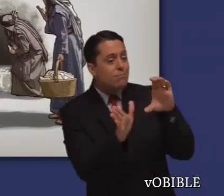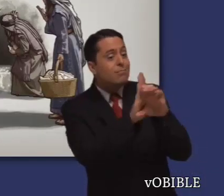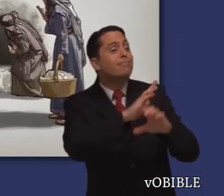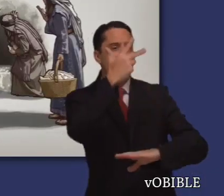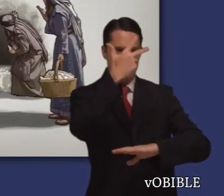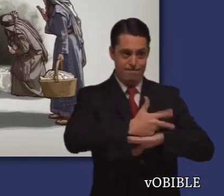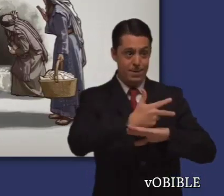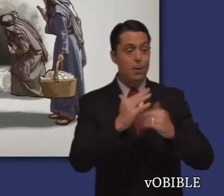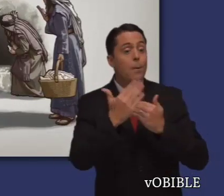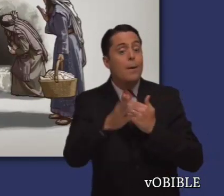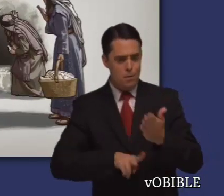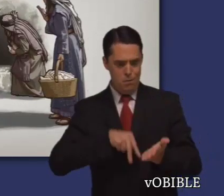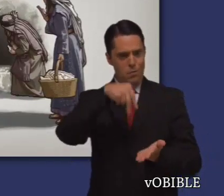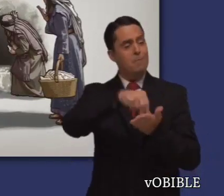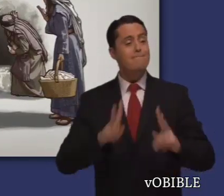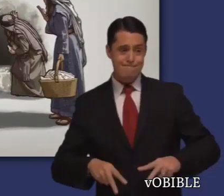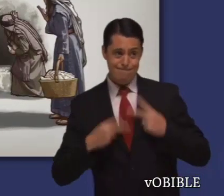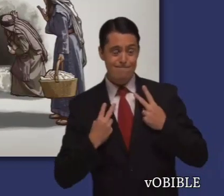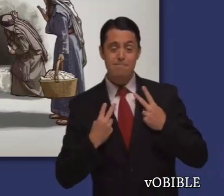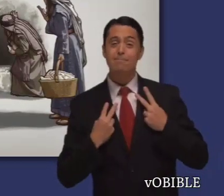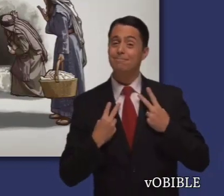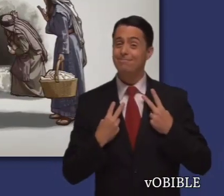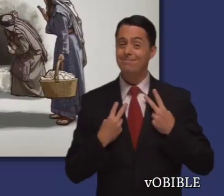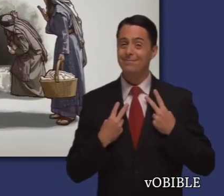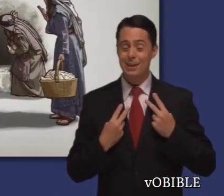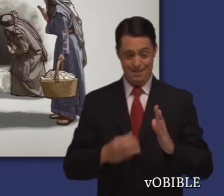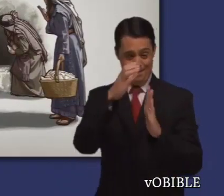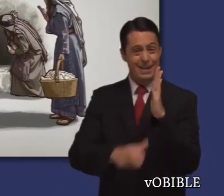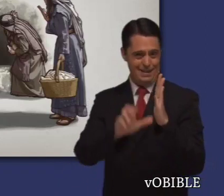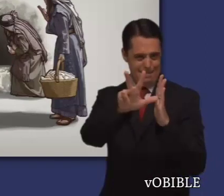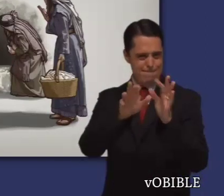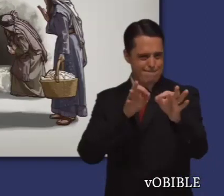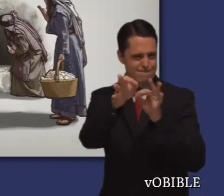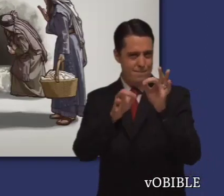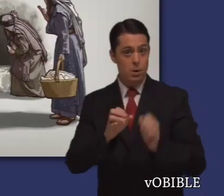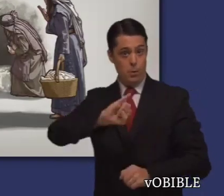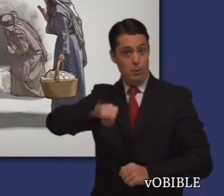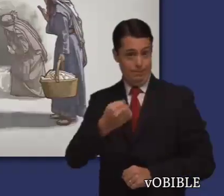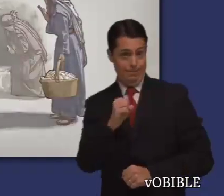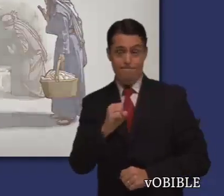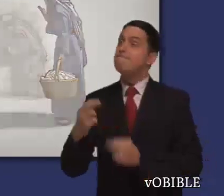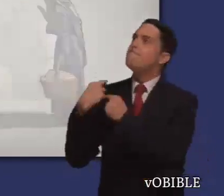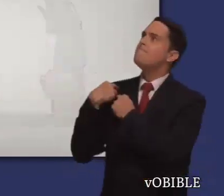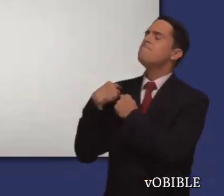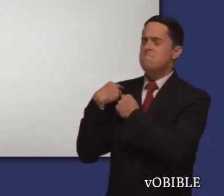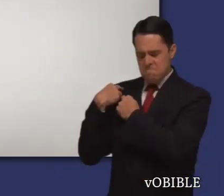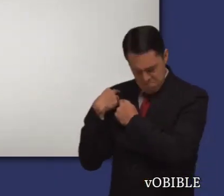la señal de Jonás el profeta, aludiendo a la ocasión en la que Jonás fue rescatado del gran pez.